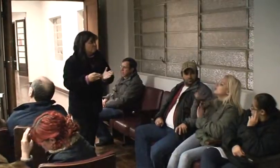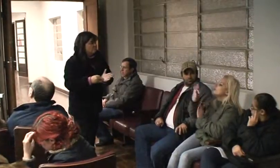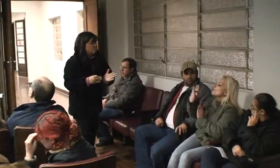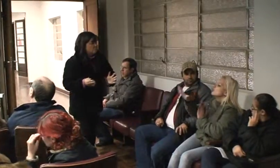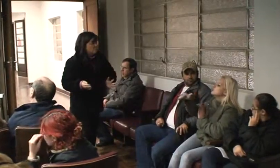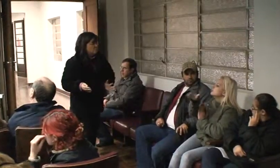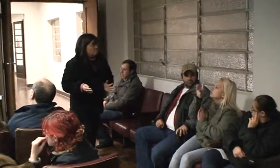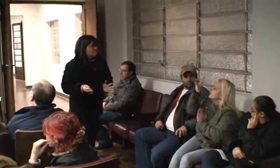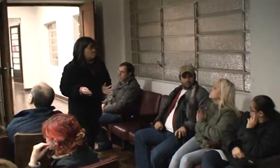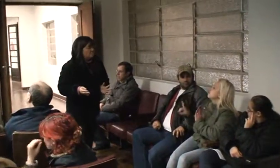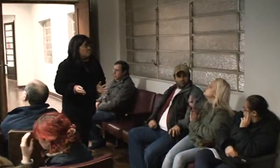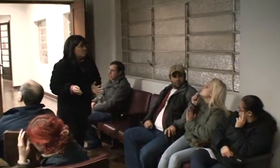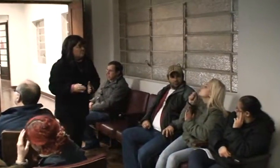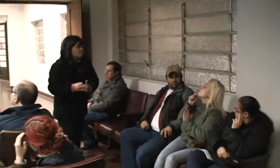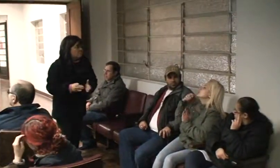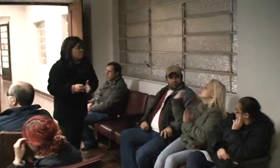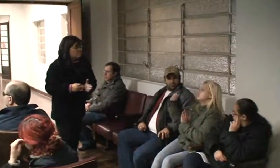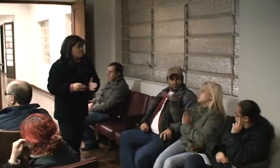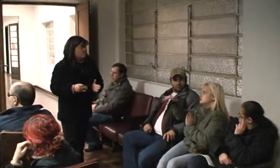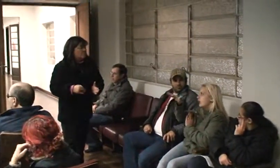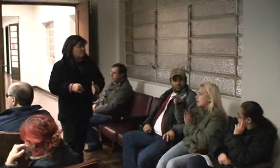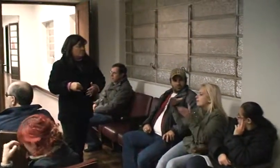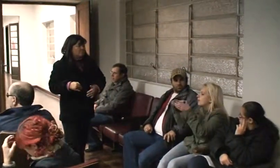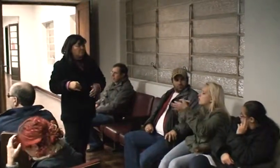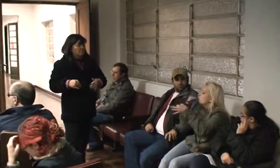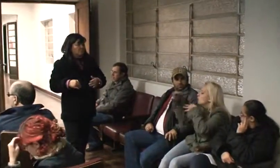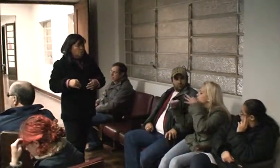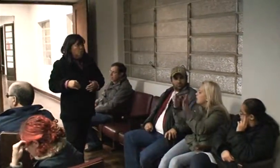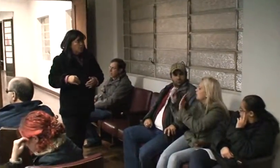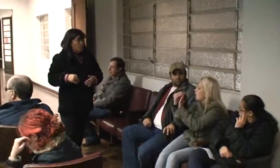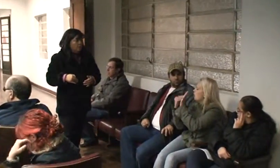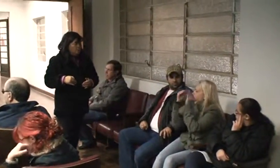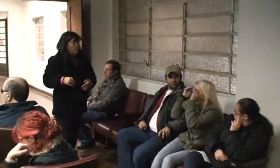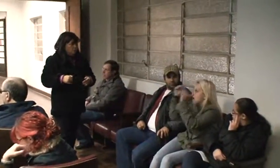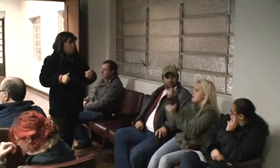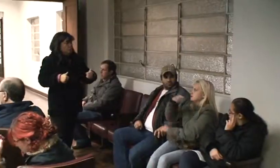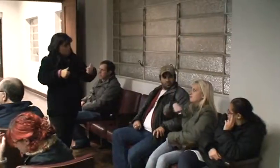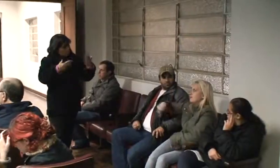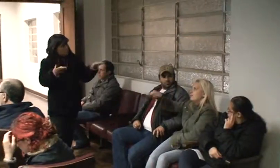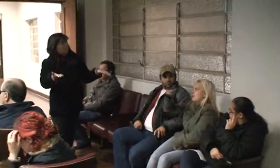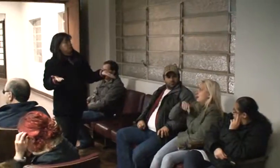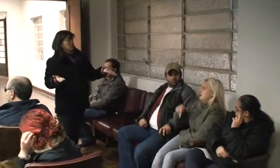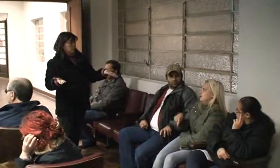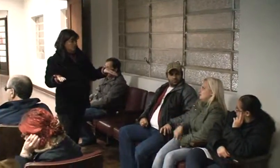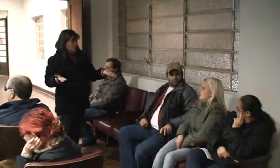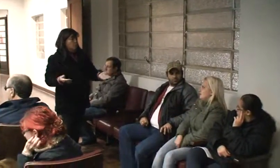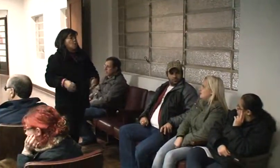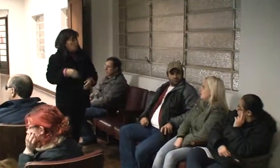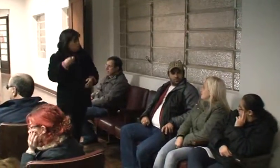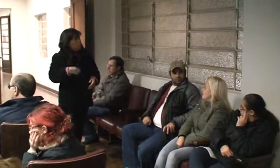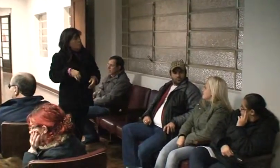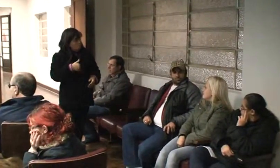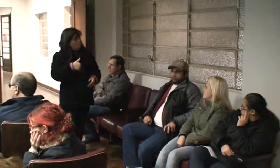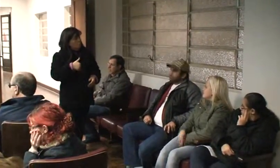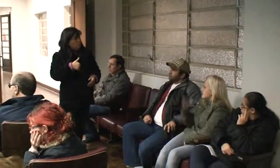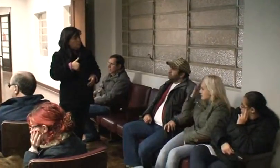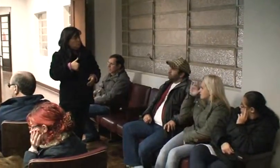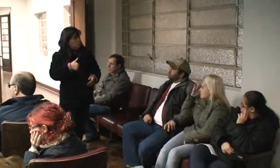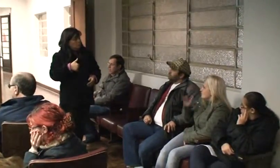seus e-mail para as qualidades. Sim, eu encaminho, então eu me comprometo de ir atrás do programa Brasil 2022 na sua íntegra e encaminhar vocês,